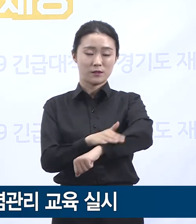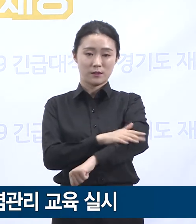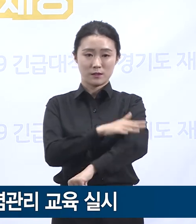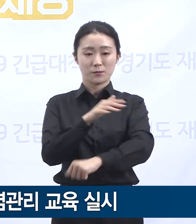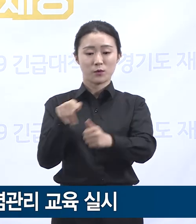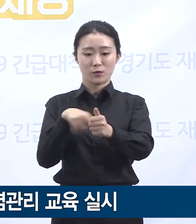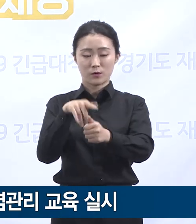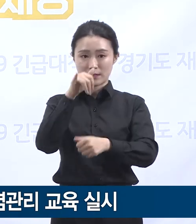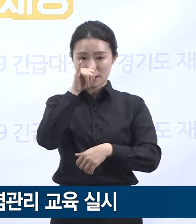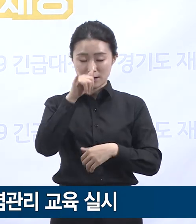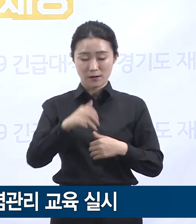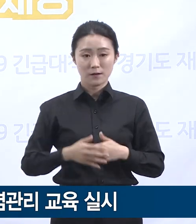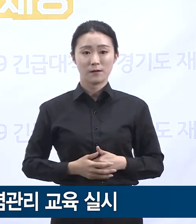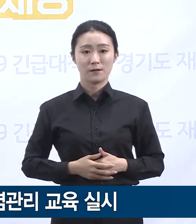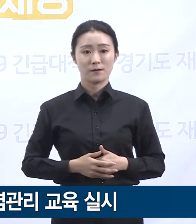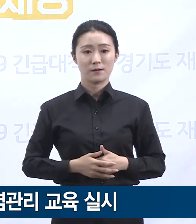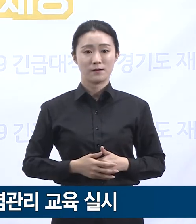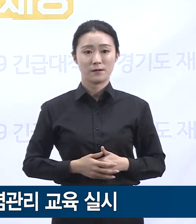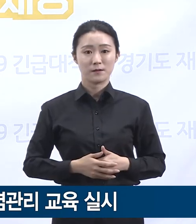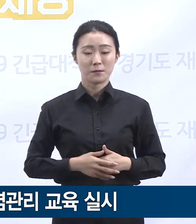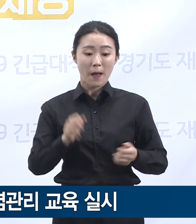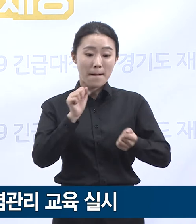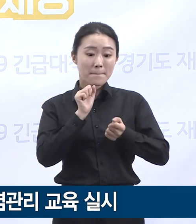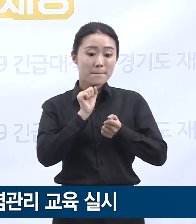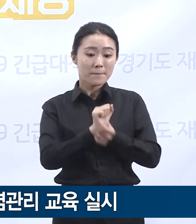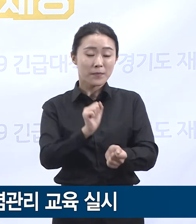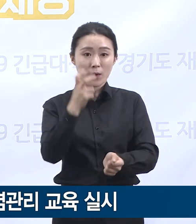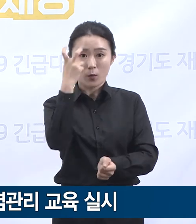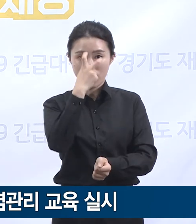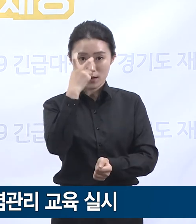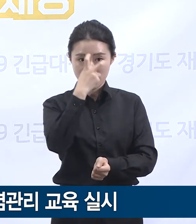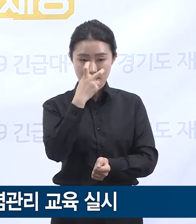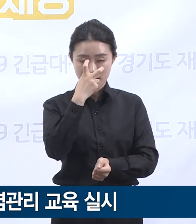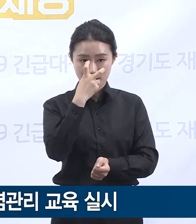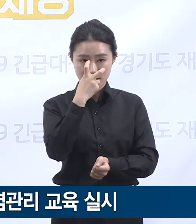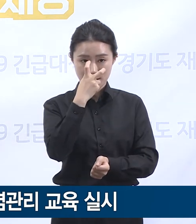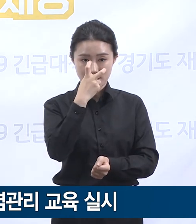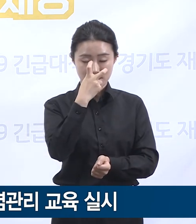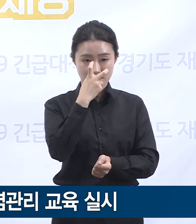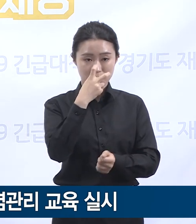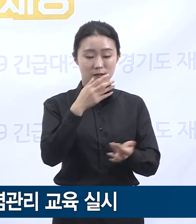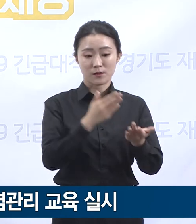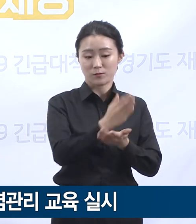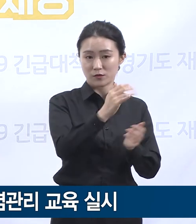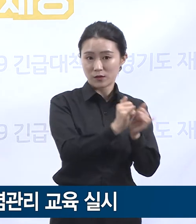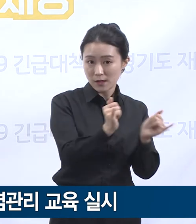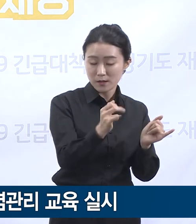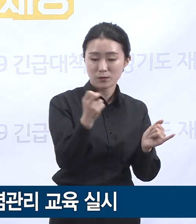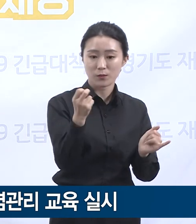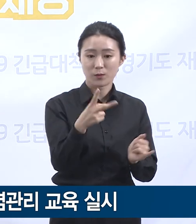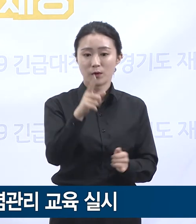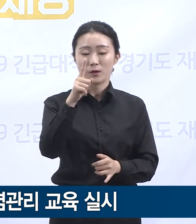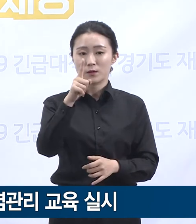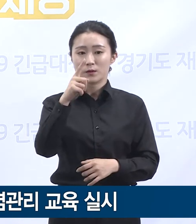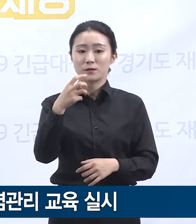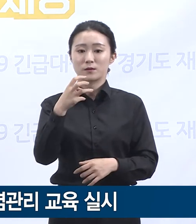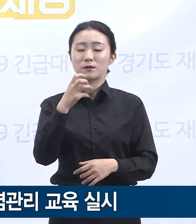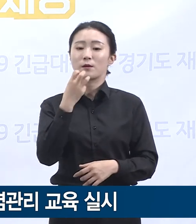해당 교육은 감염관리 전문가, 도청의 역학조사관, 경기도감염병관리지원단,